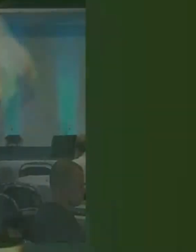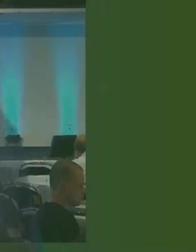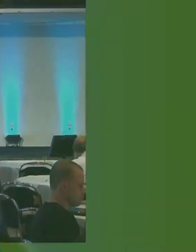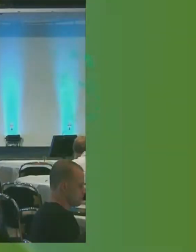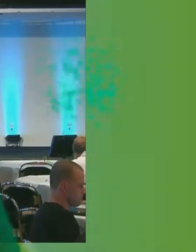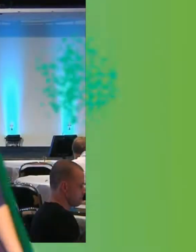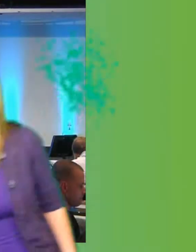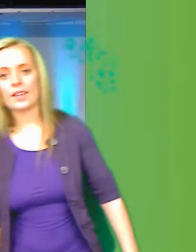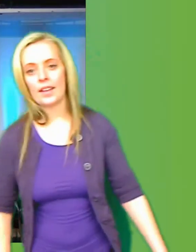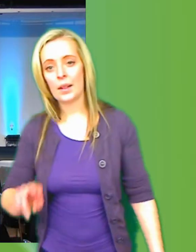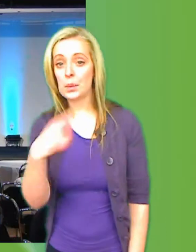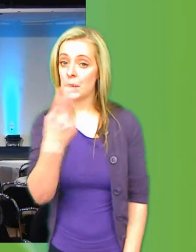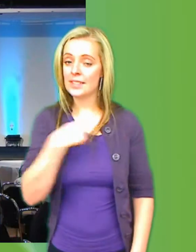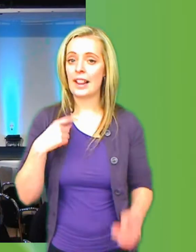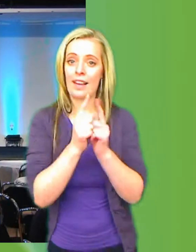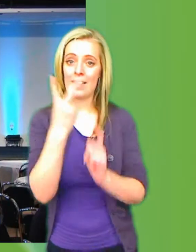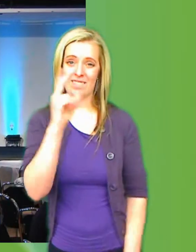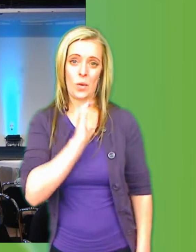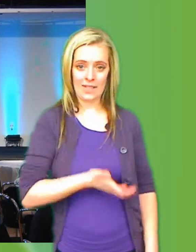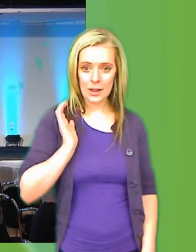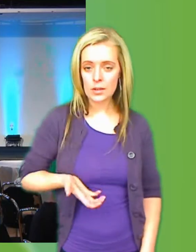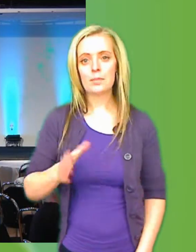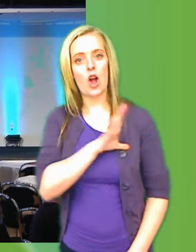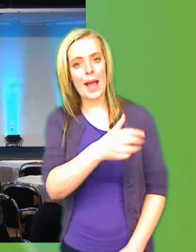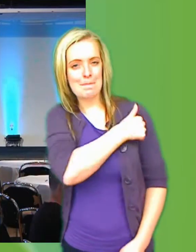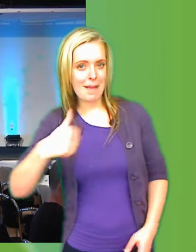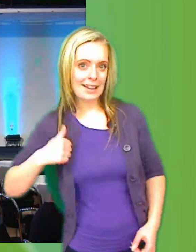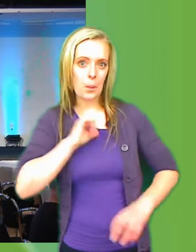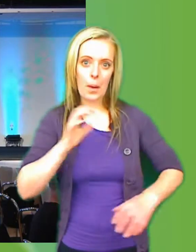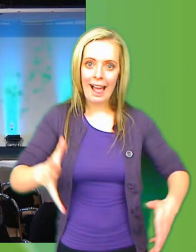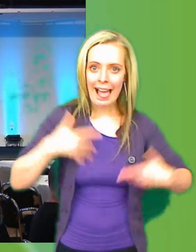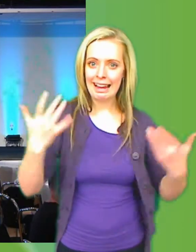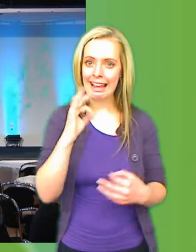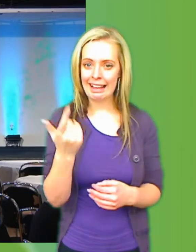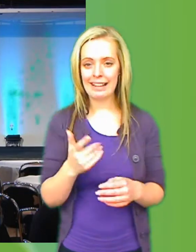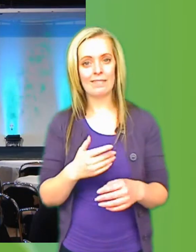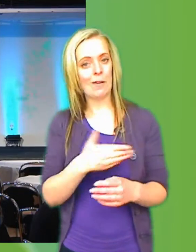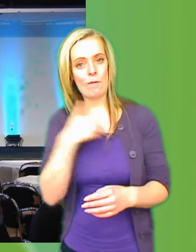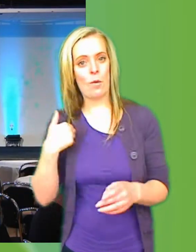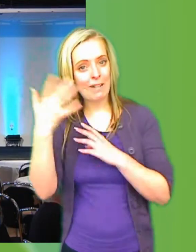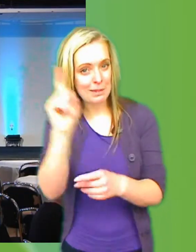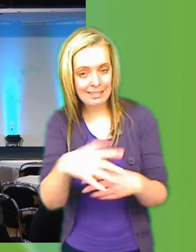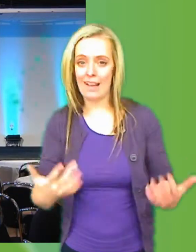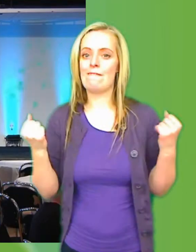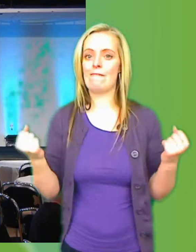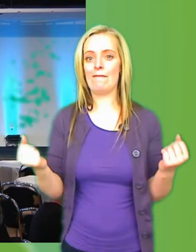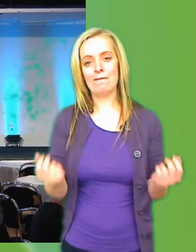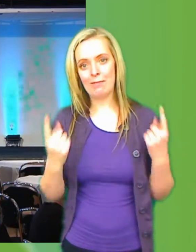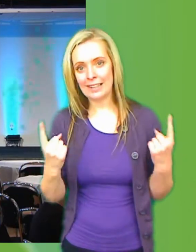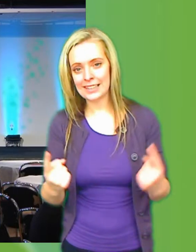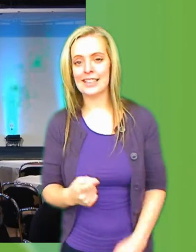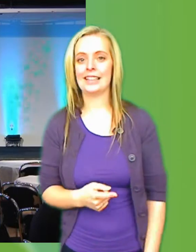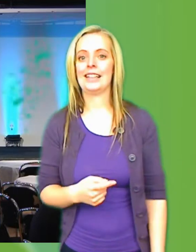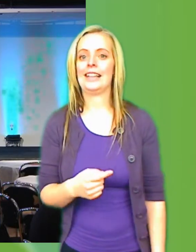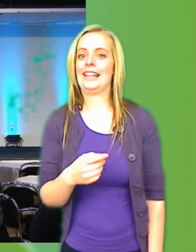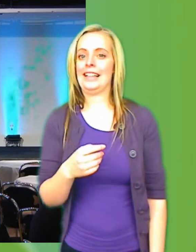Och nu ska vi träffa två kvinnor som har makten och härligheten över vår framtid. Så fantastiskt. Det är Lisa Roskowska Öberg från